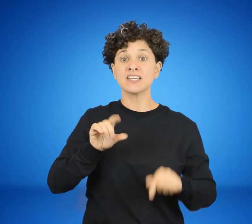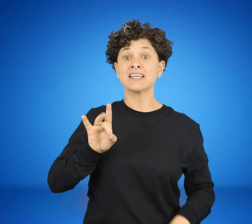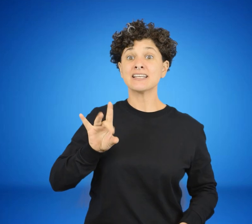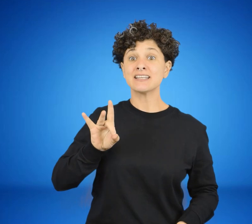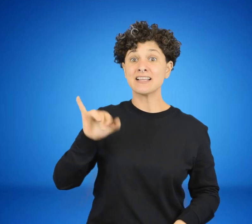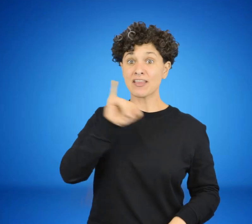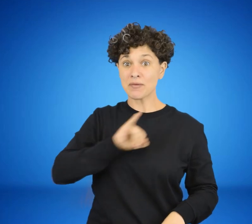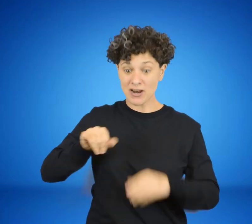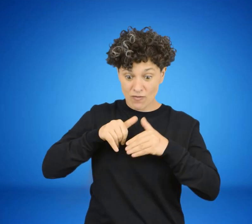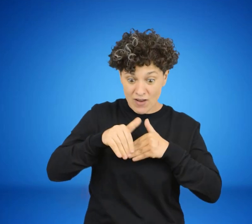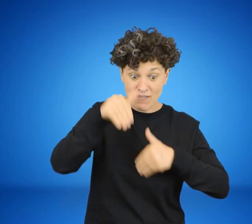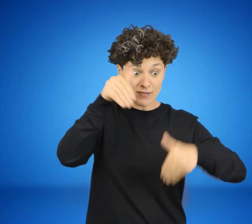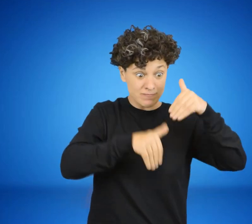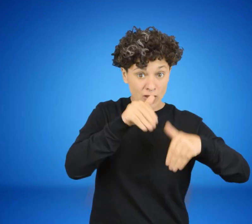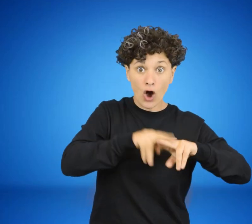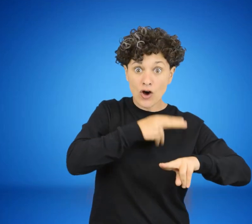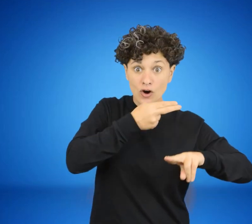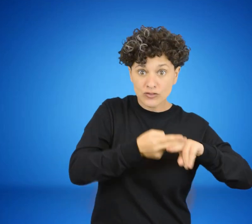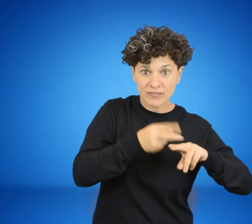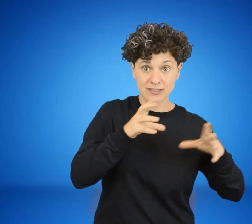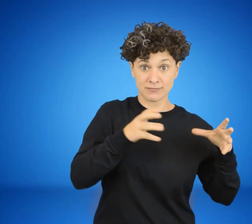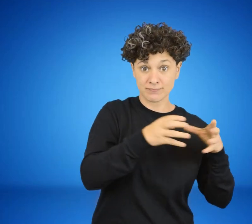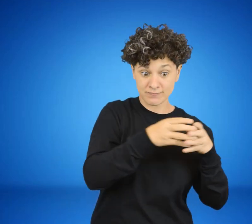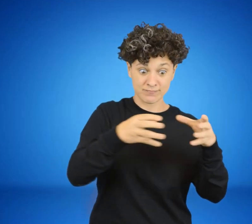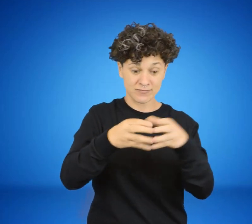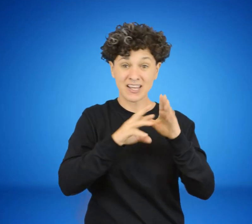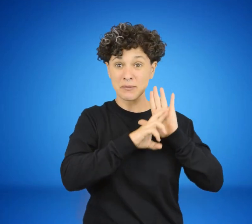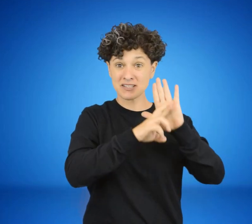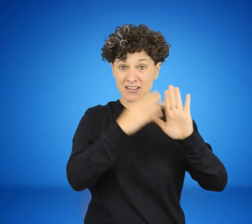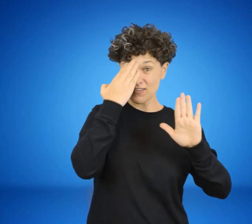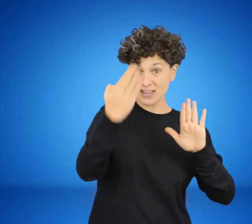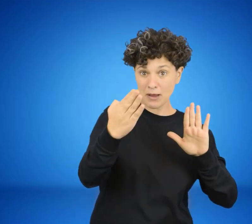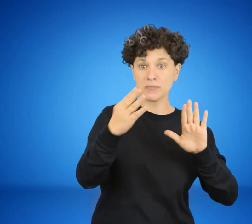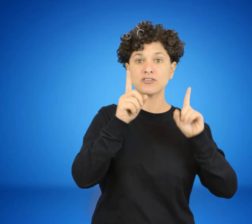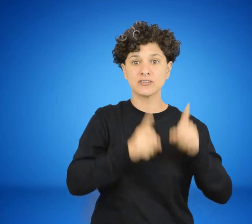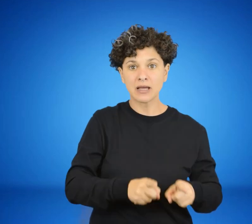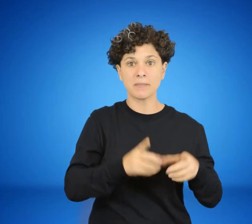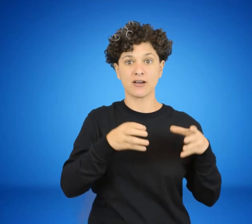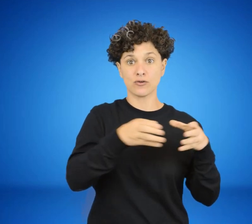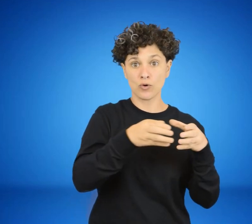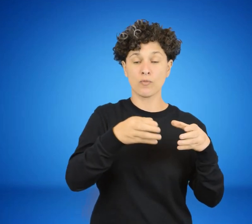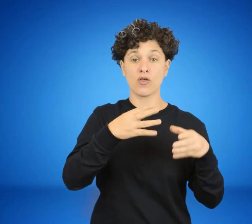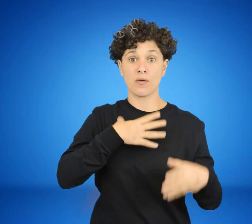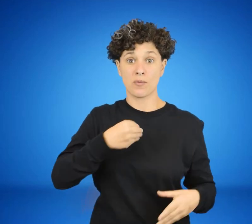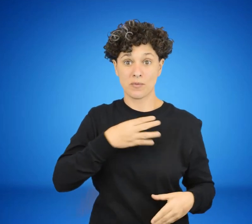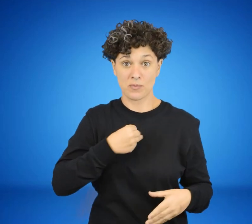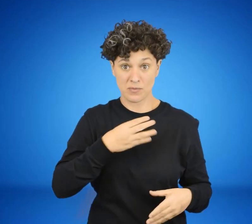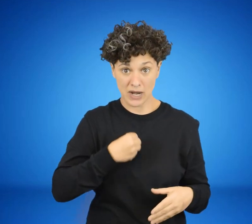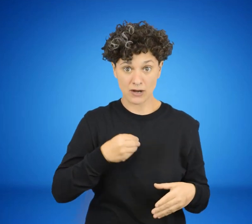reanudarse el periodo legislativo, los representantes frenteamplistas y los sectores opositores del